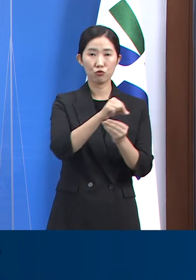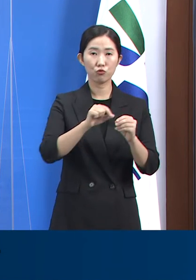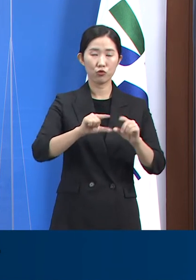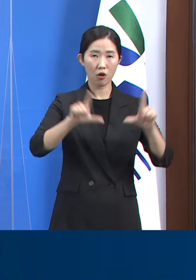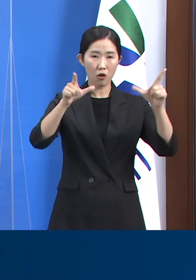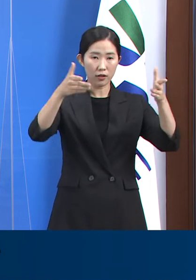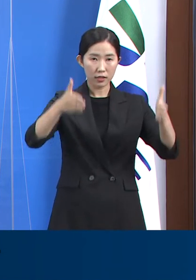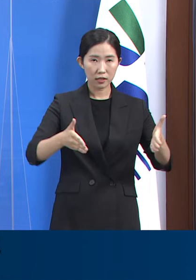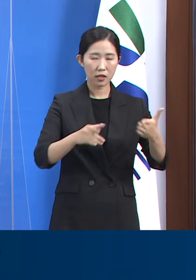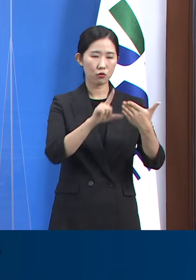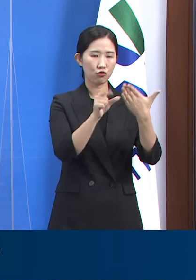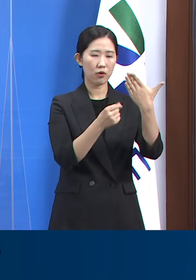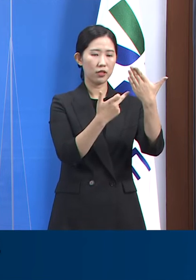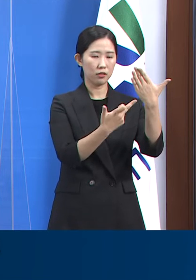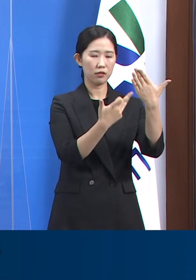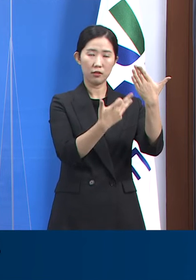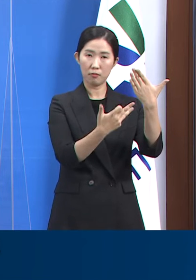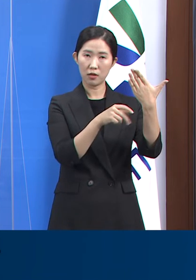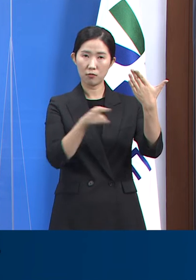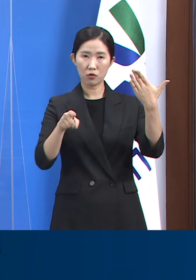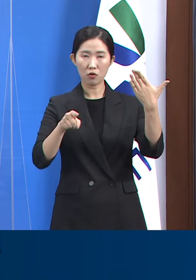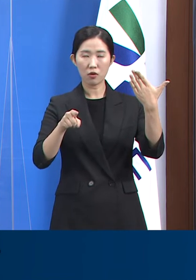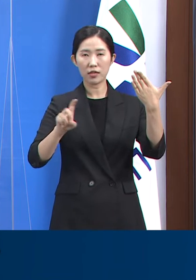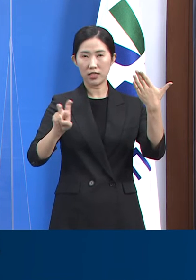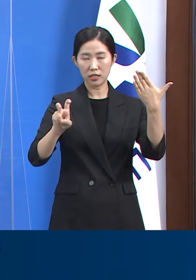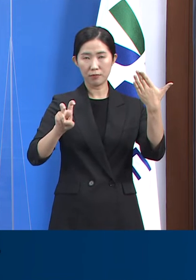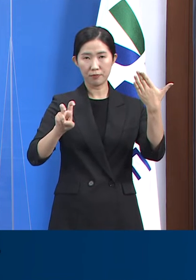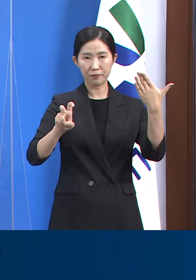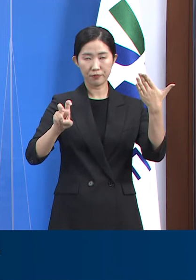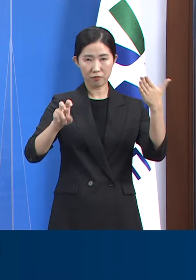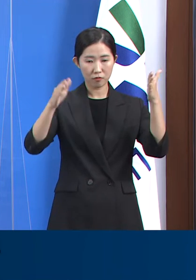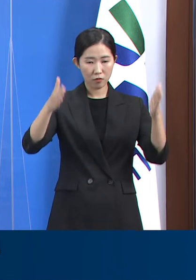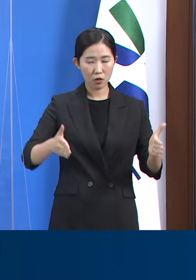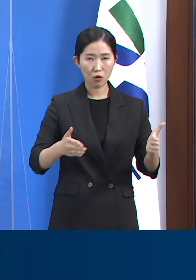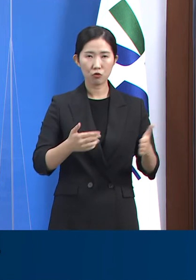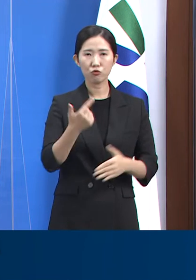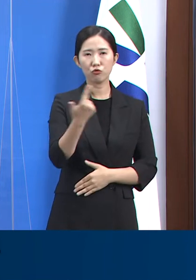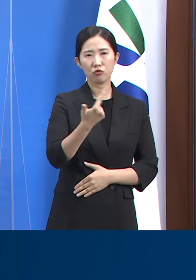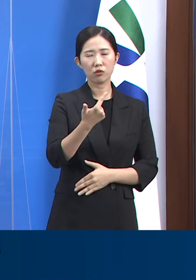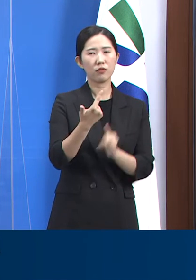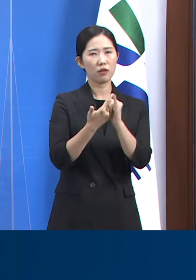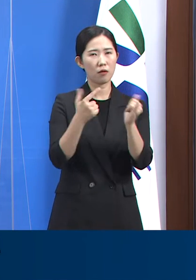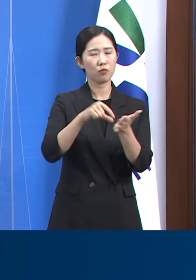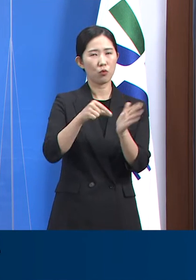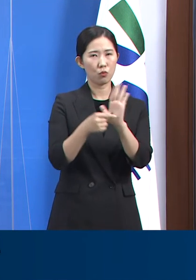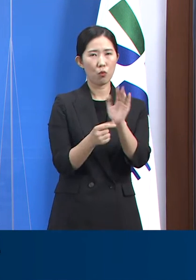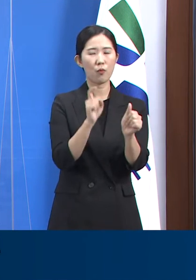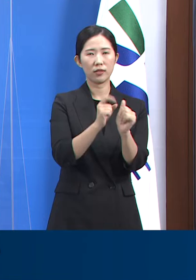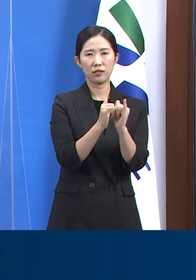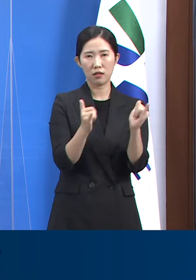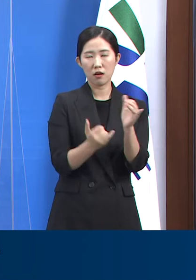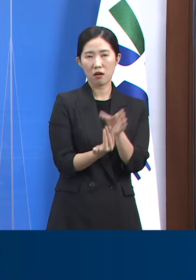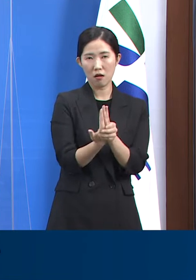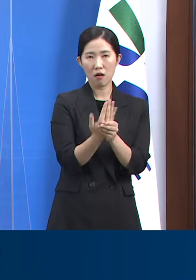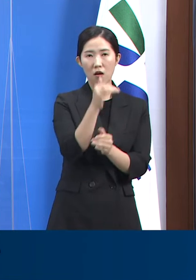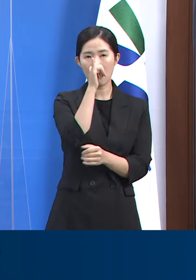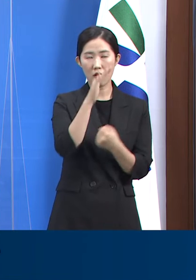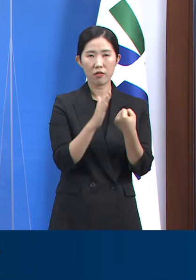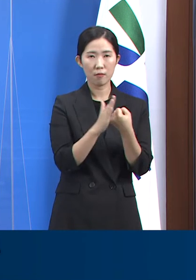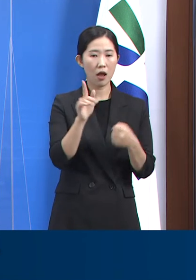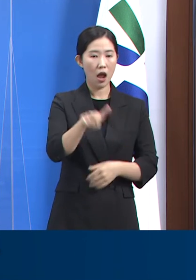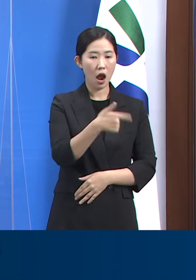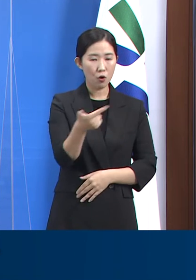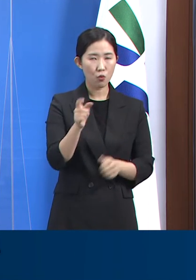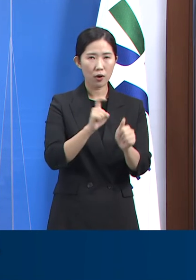18일부터 22일까지는 2,633명의 확진자가 발생하여 일평균 확진자 수는 500명 이상으로